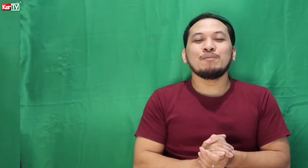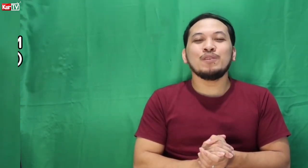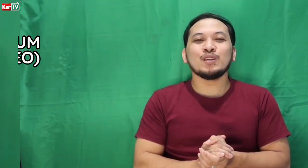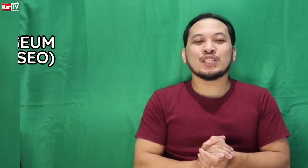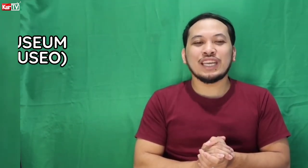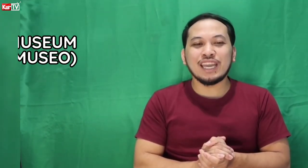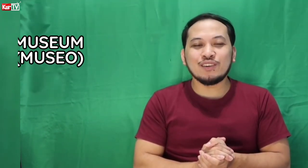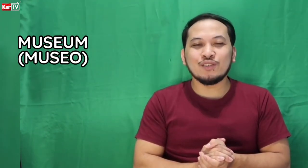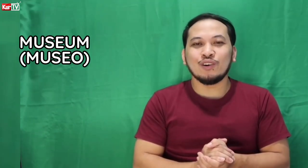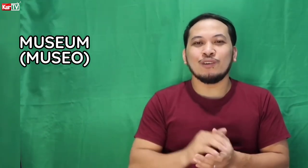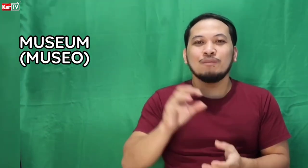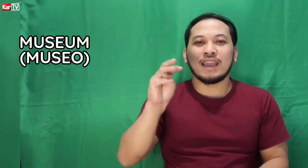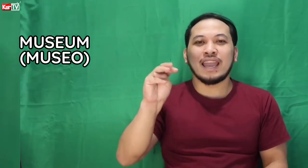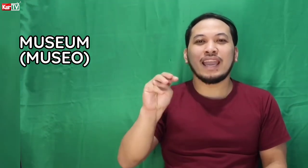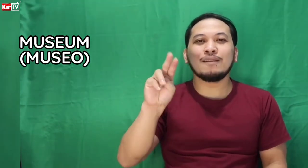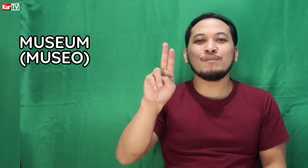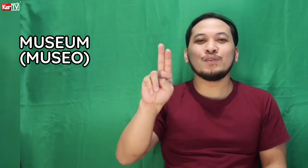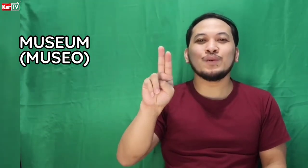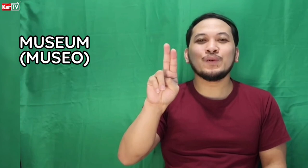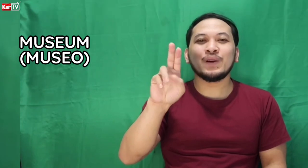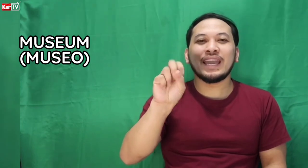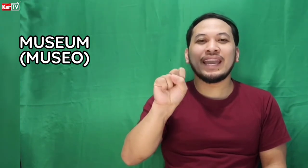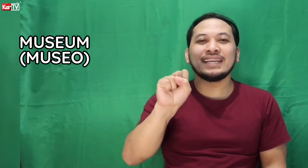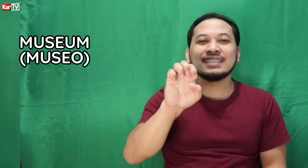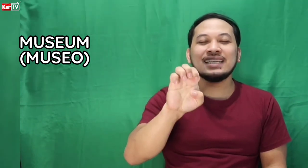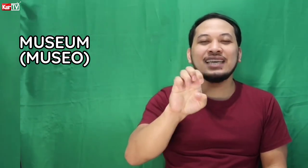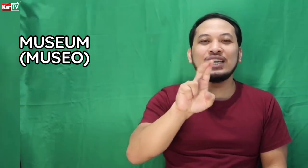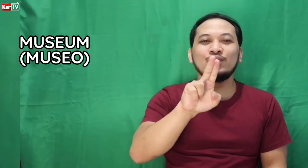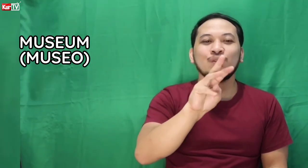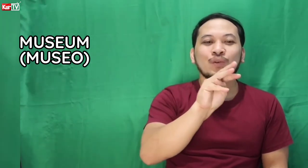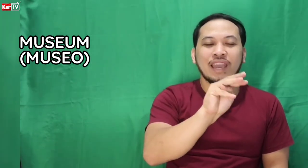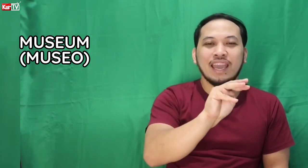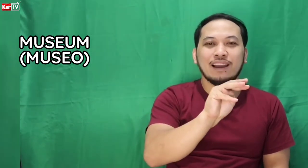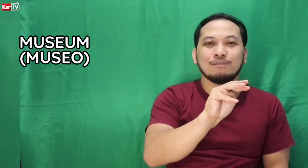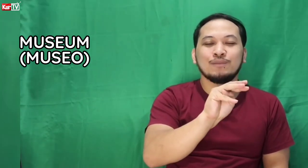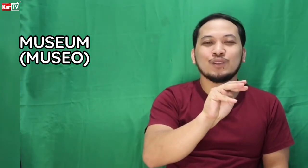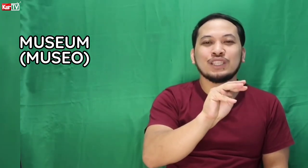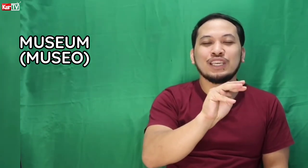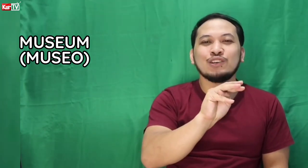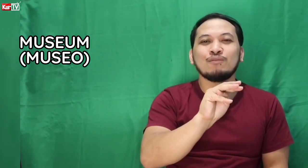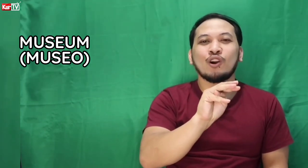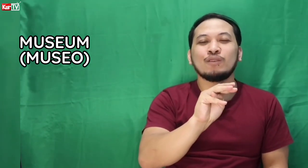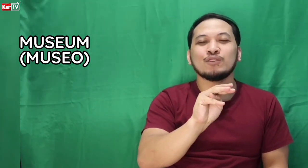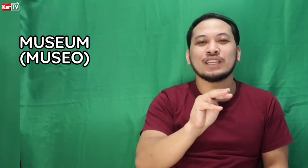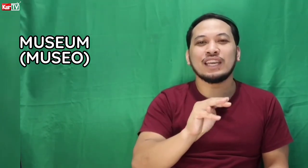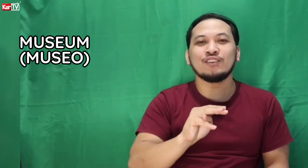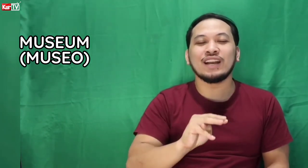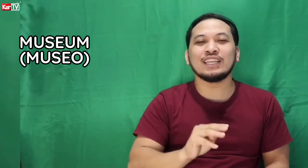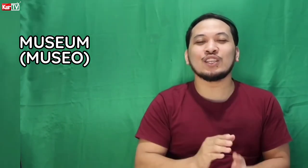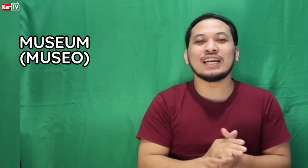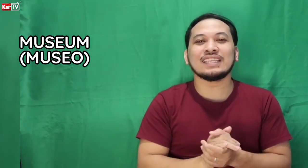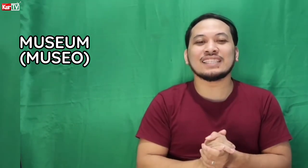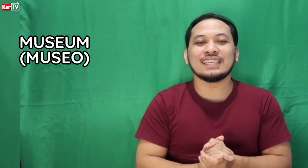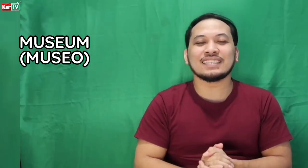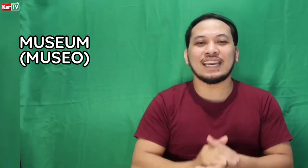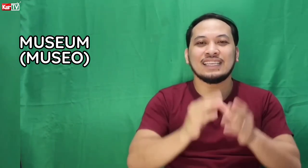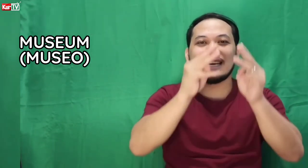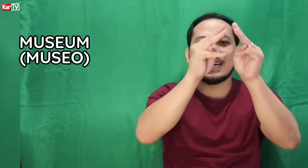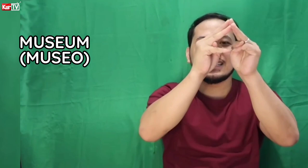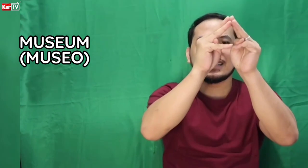museum. M-U-S-E-U-M. Museum or museo. Ganito natin siya isesenyas.